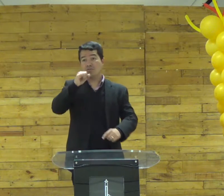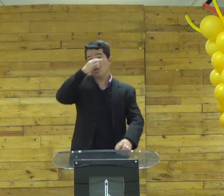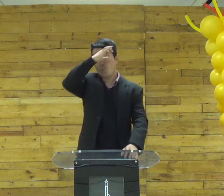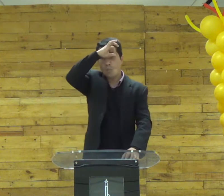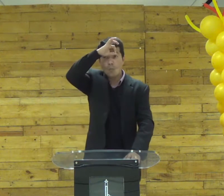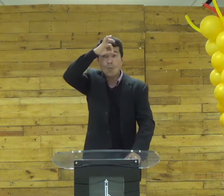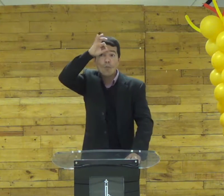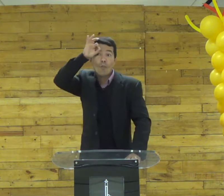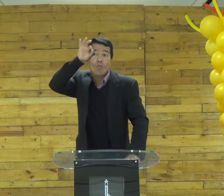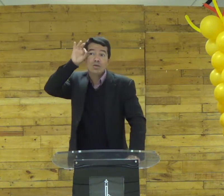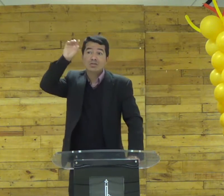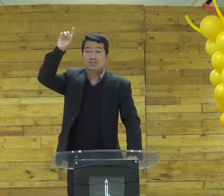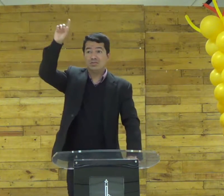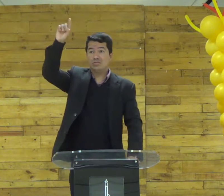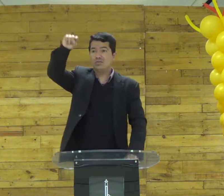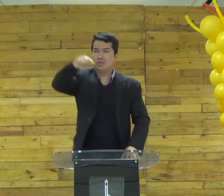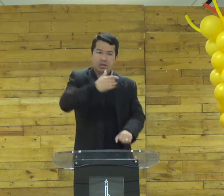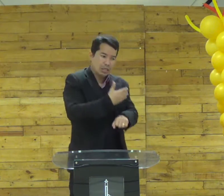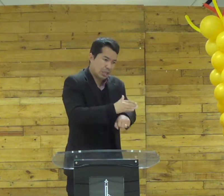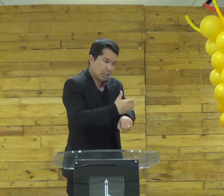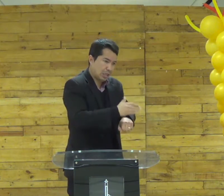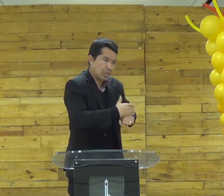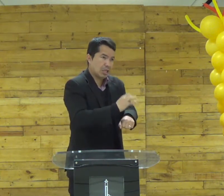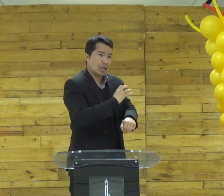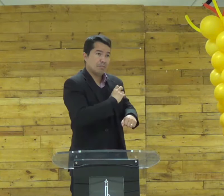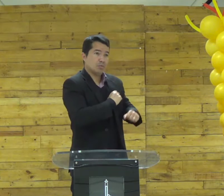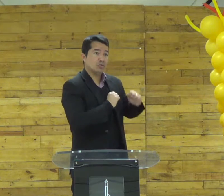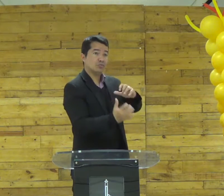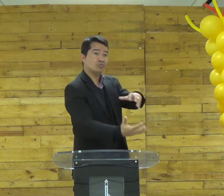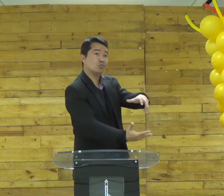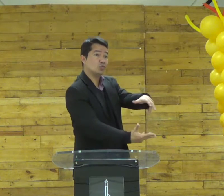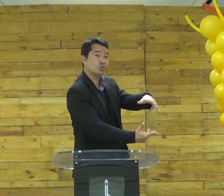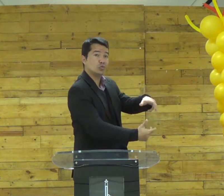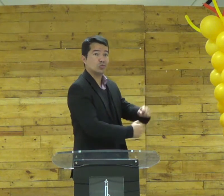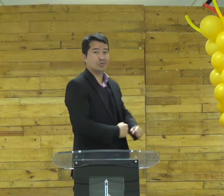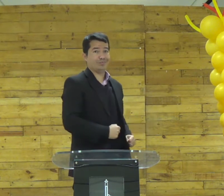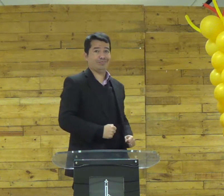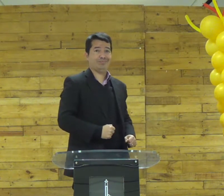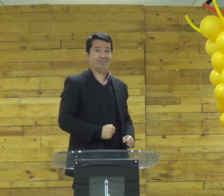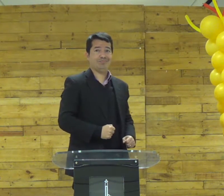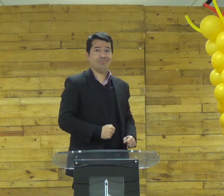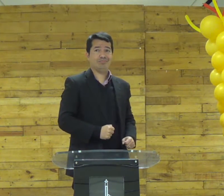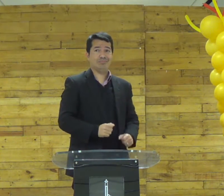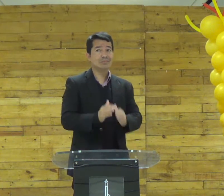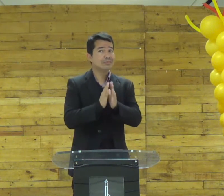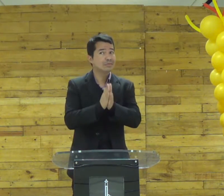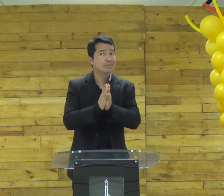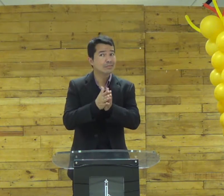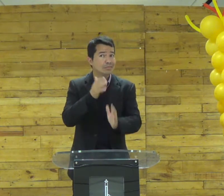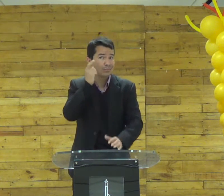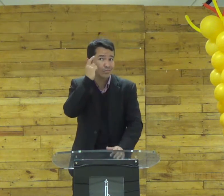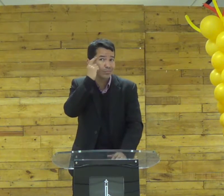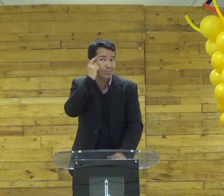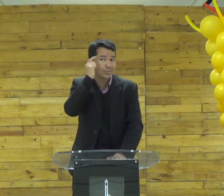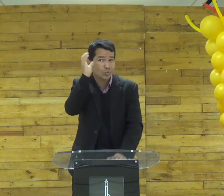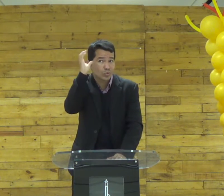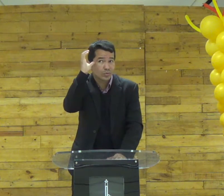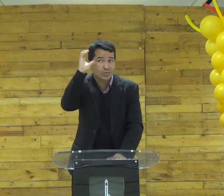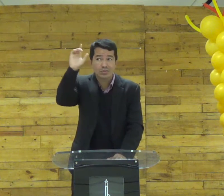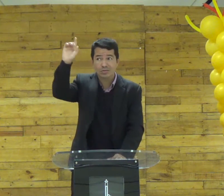porque se você se passa como inocente como uma pessoa que você é ignorante por não saber dessas coisas então abre seu